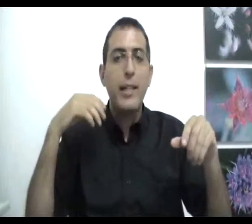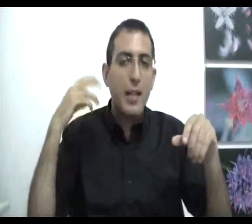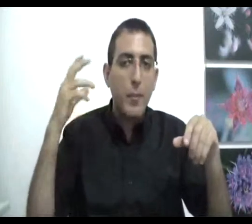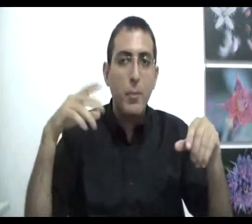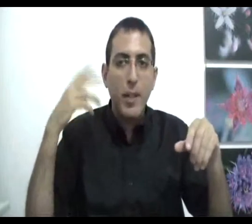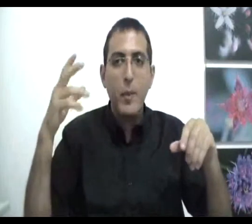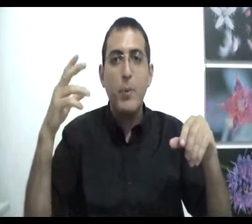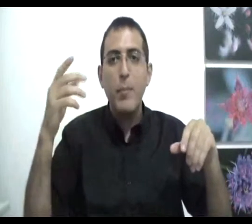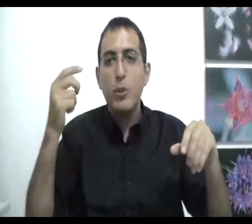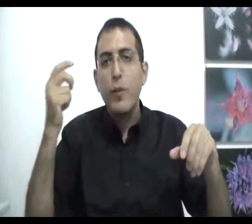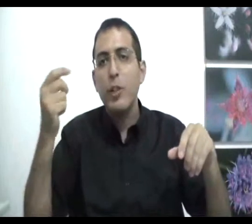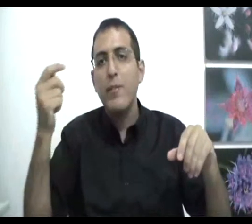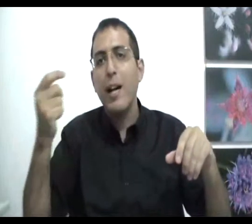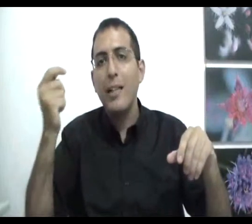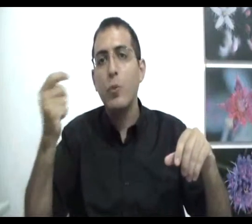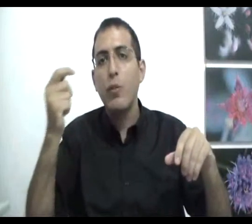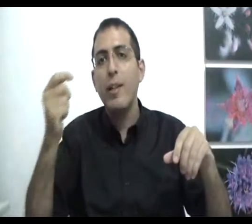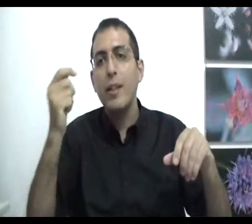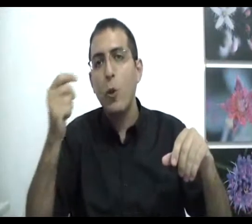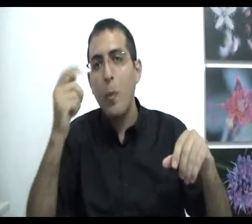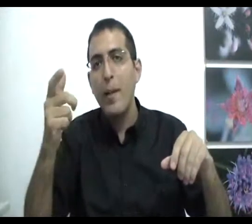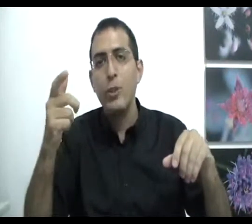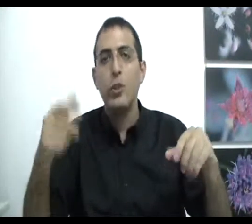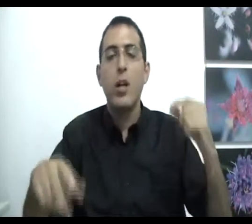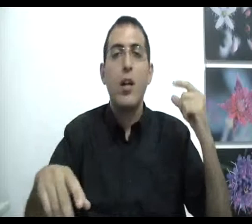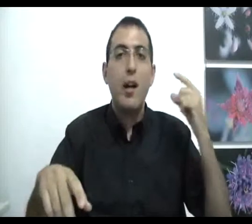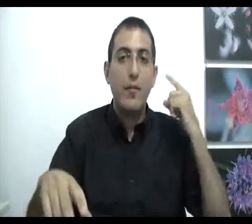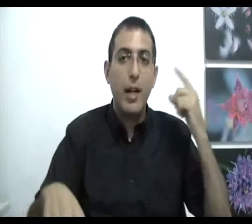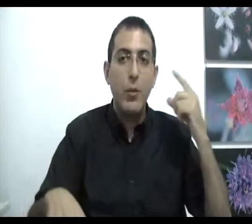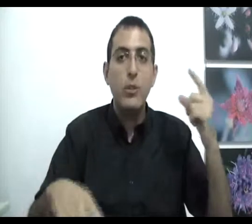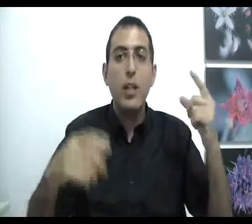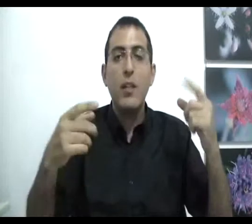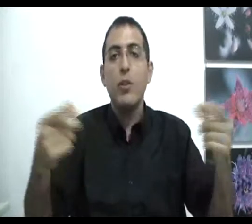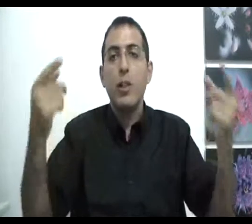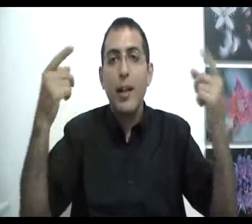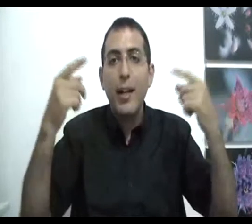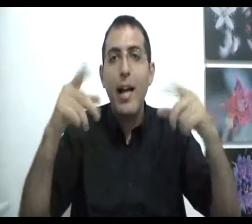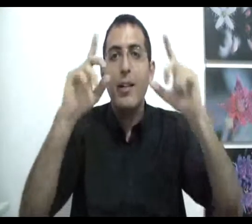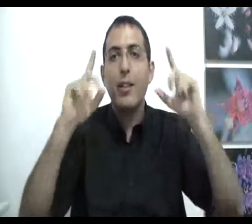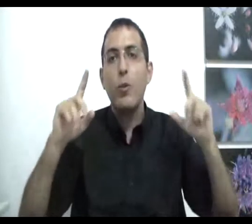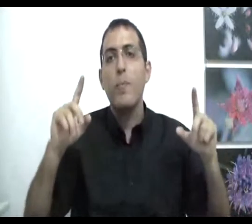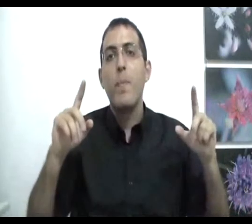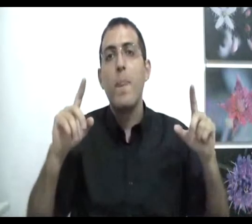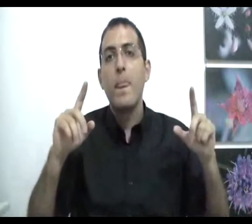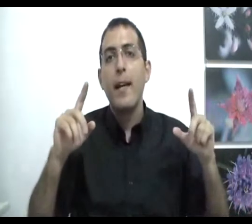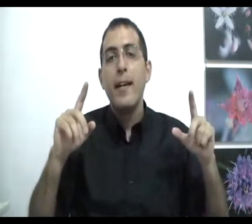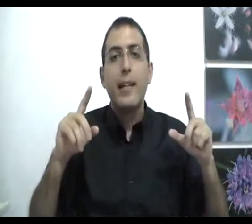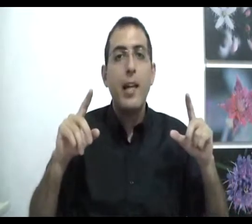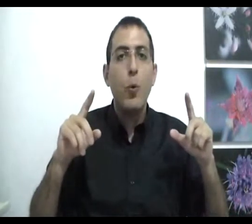העינן, הוא מתבונן ומתבונן, בסופו של דבר אז הוא חווה את הכלום ממש. אבל הוא צריך לחוות רק את הכלום. כי אם הוא